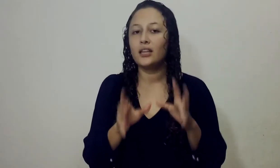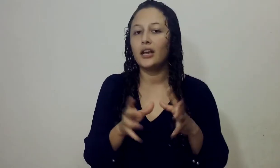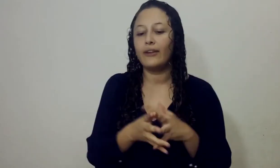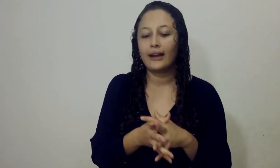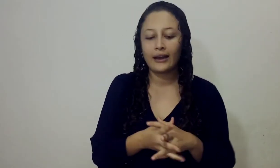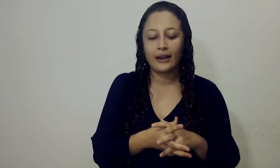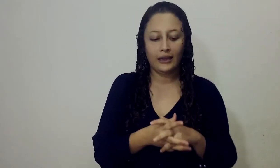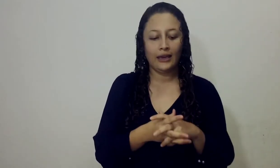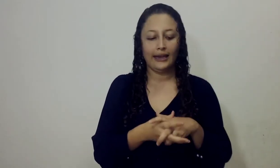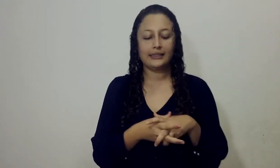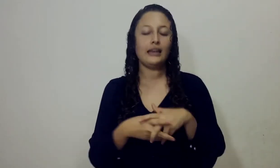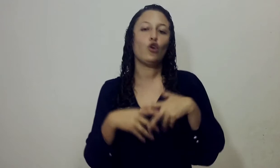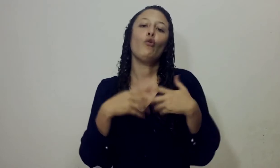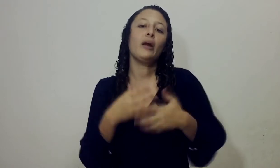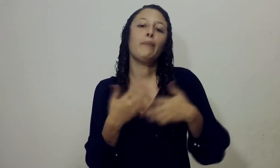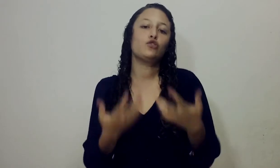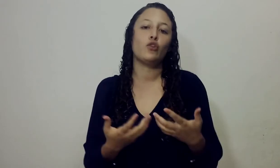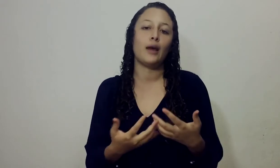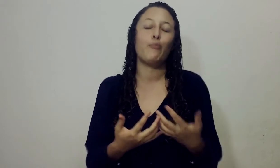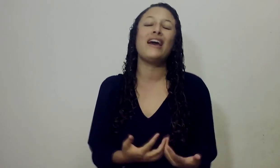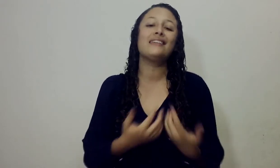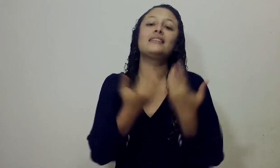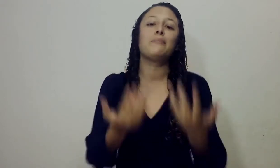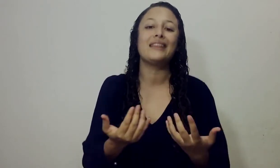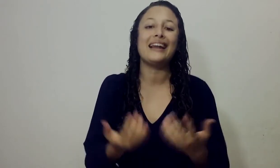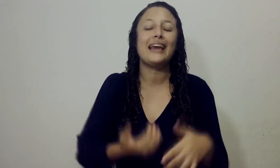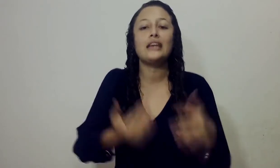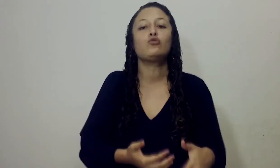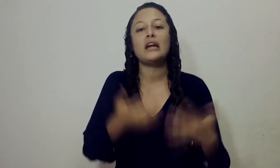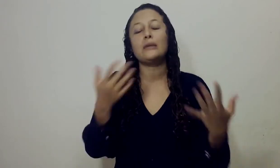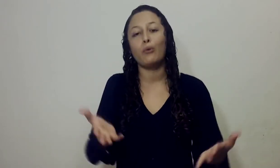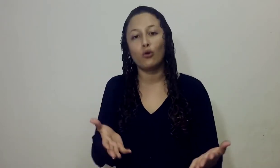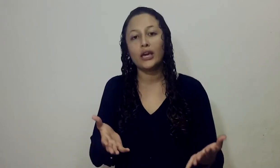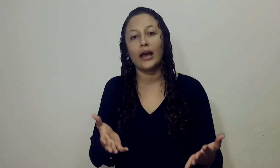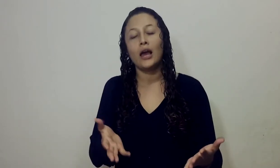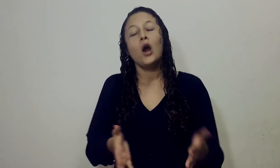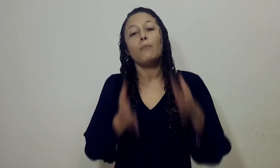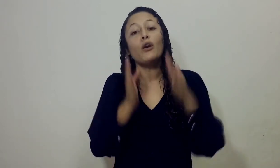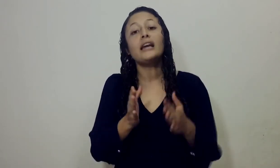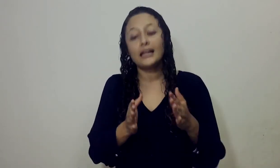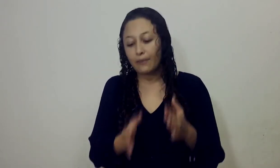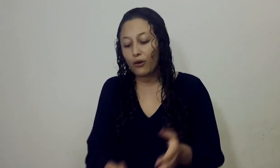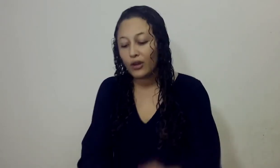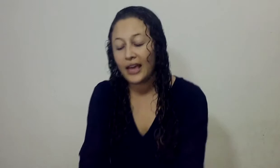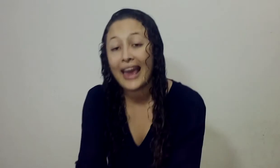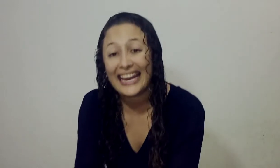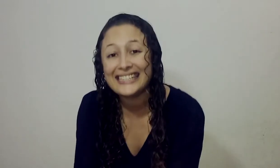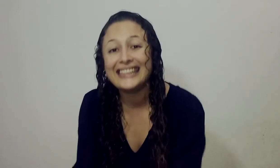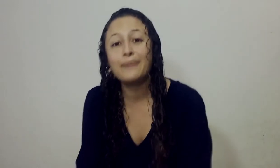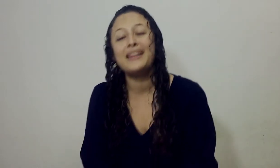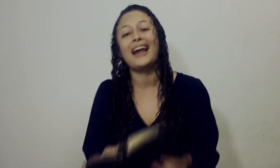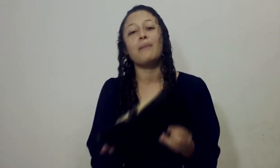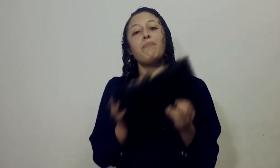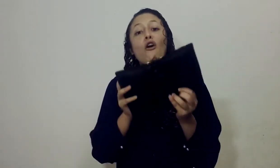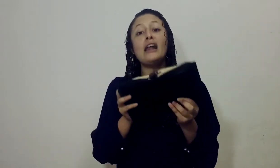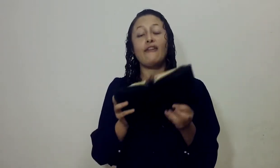importante que recalcar aquí Es que ninguna persona puede determinar qué es una tipología Porque la tipología es